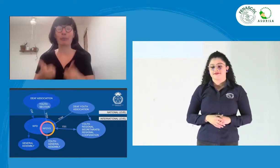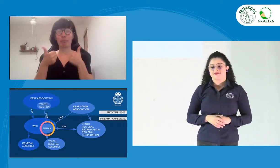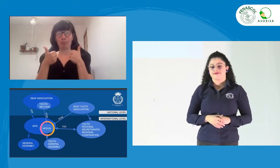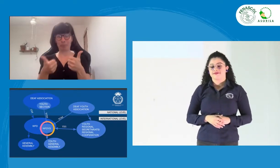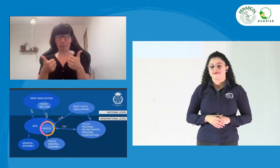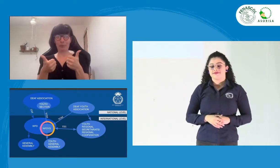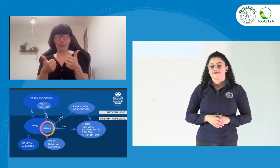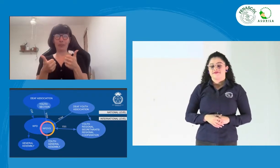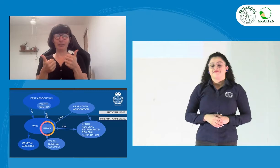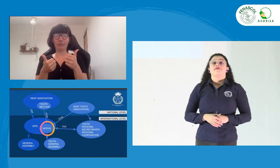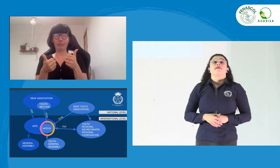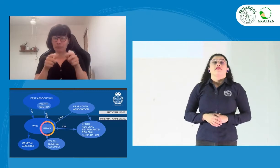Muy bien.